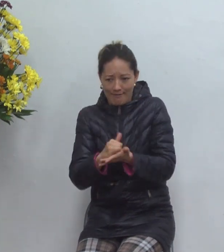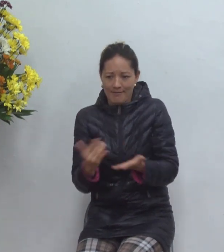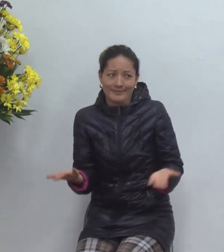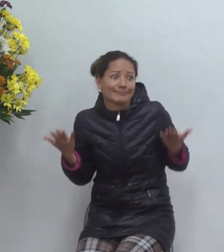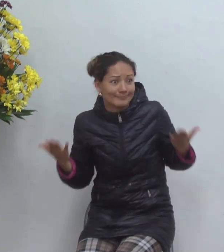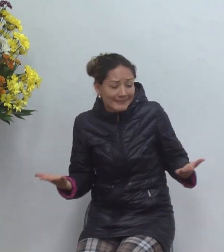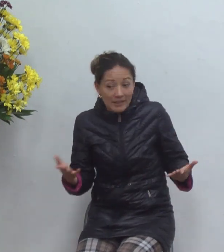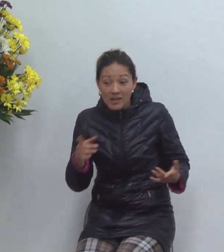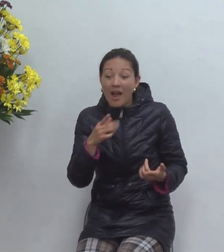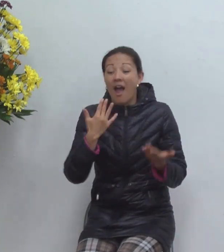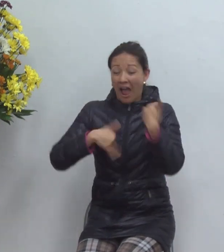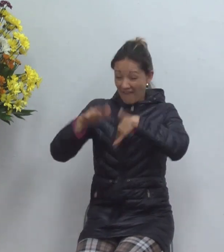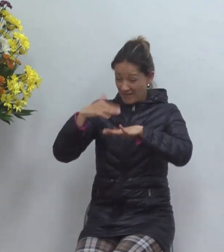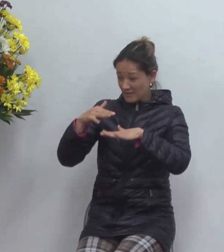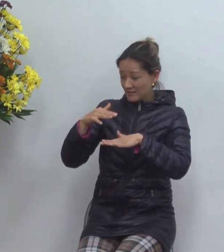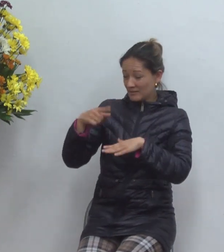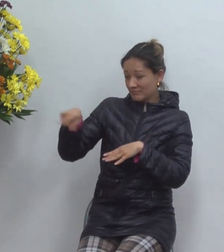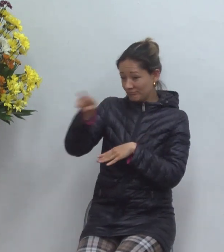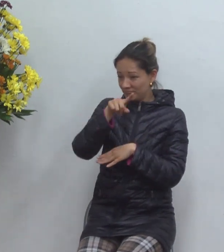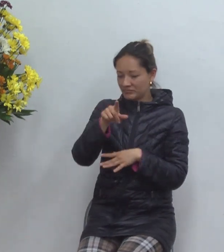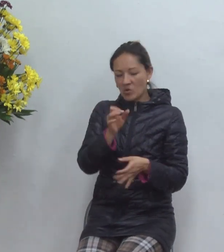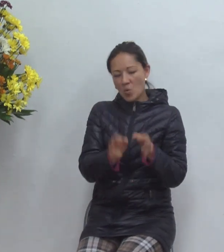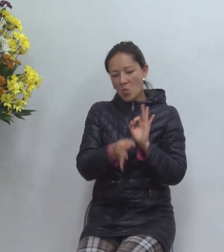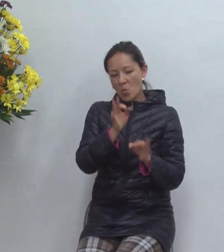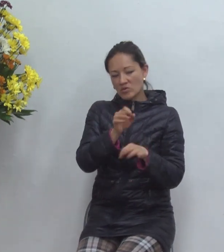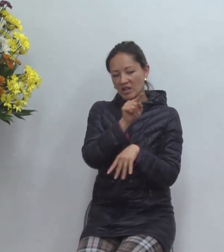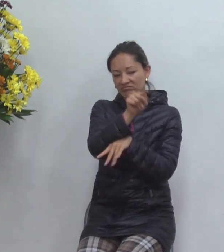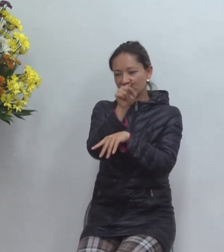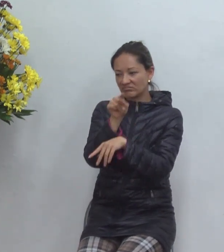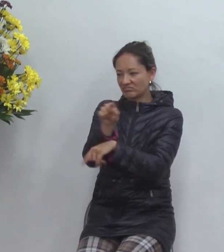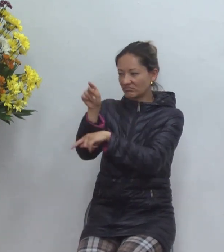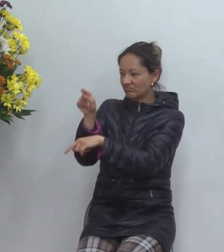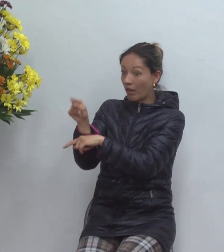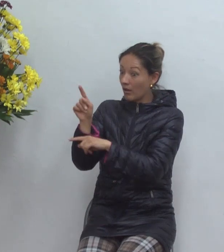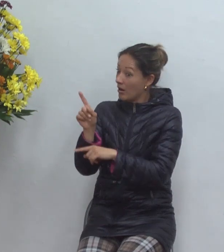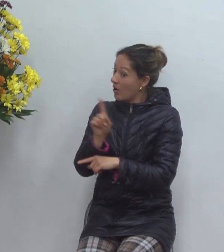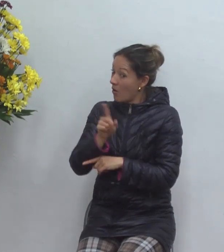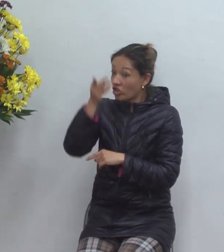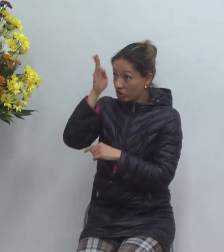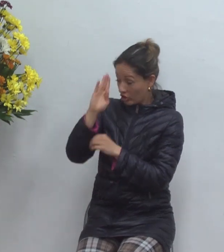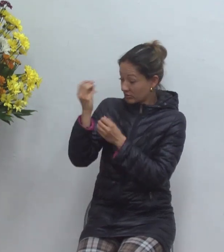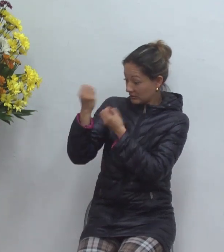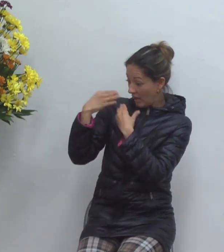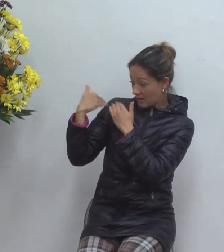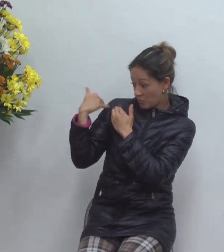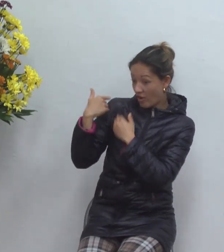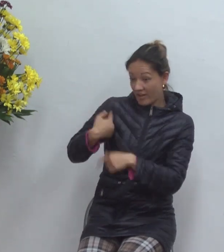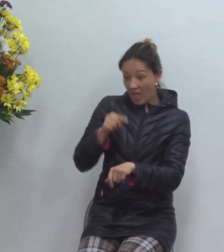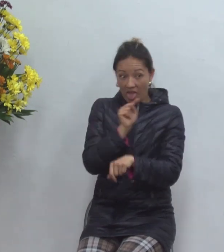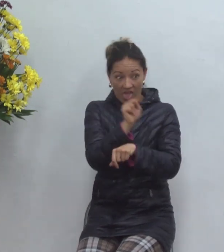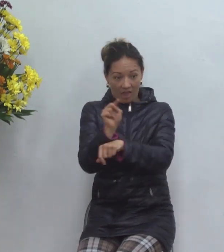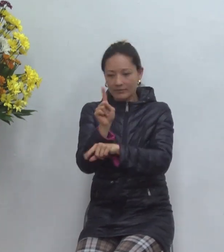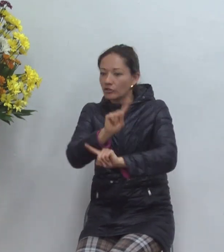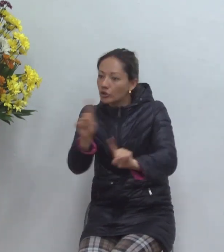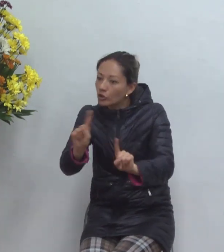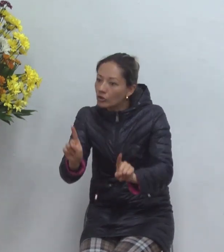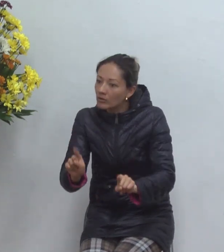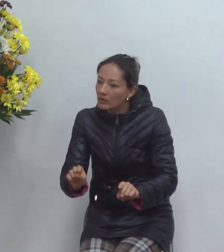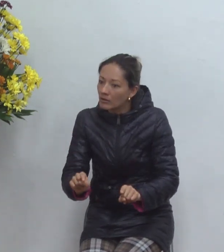juzgador de su hermano usted no lo mandó Dios a juzgar al hermano usted le mandó fue a predicar el evangelio ni siquiera Jesús vino a